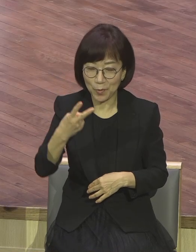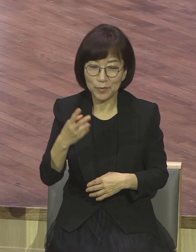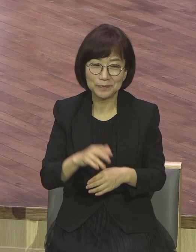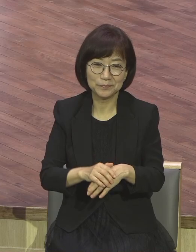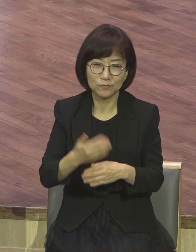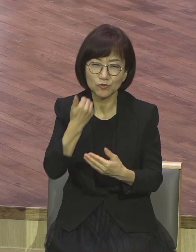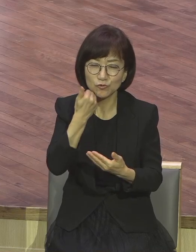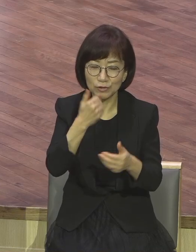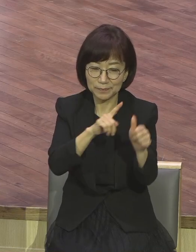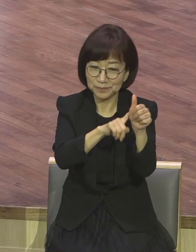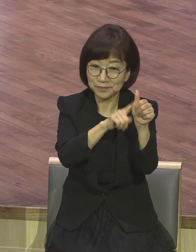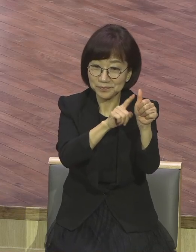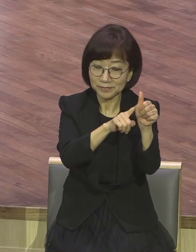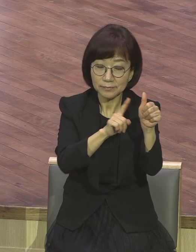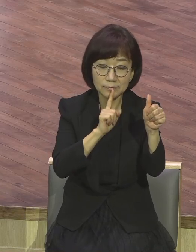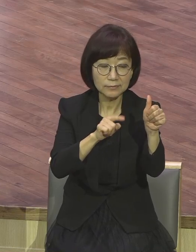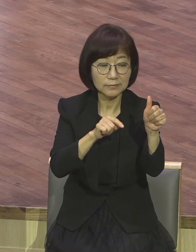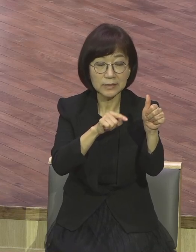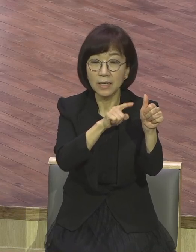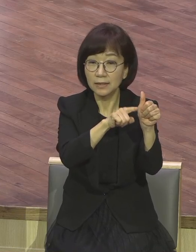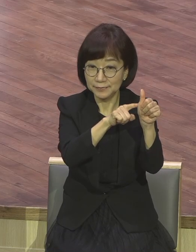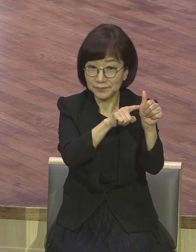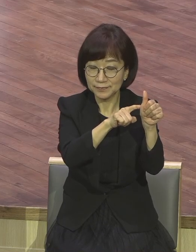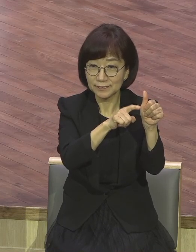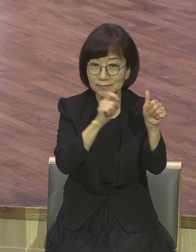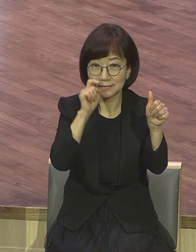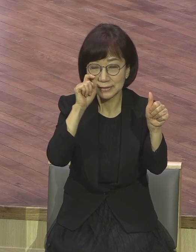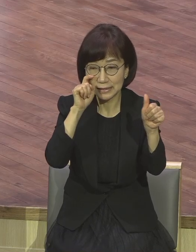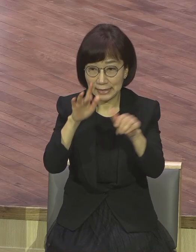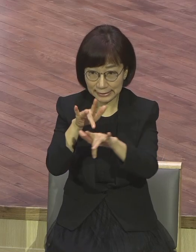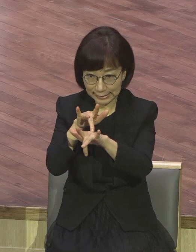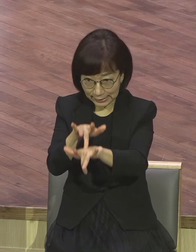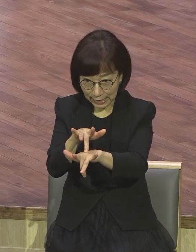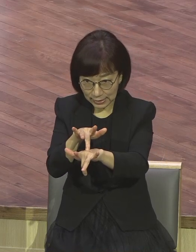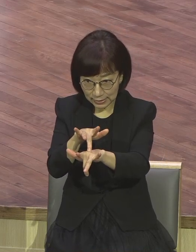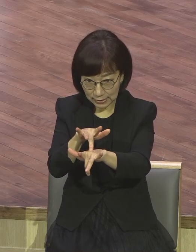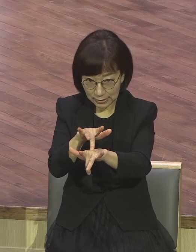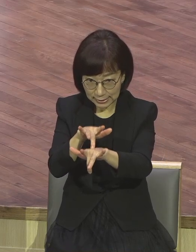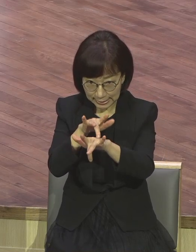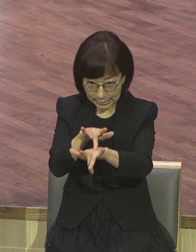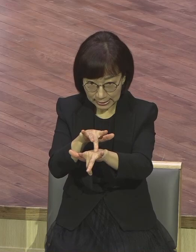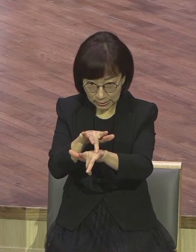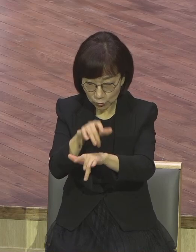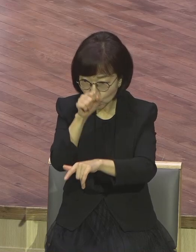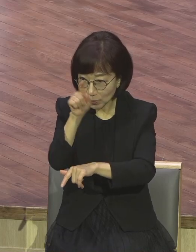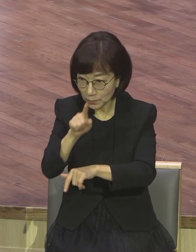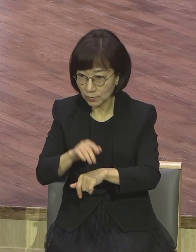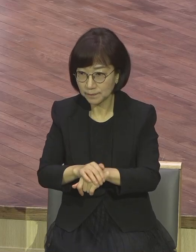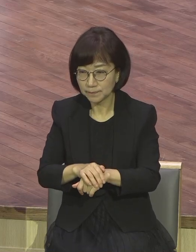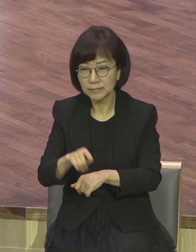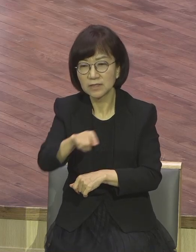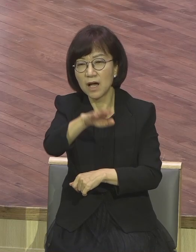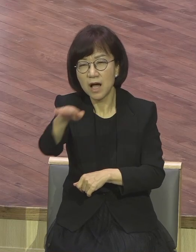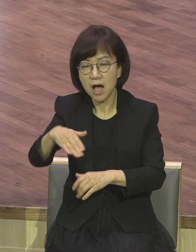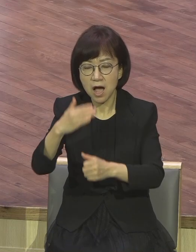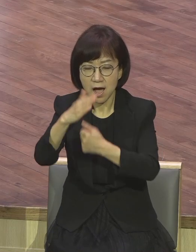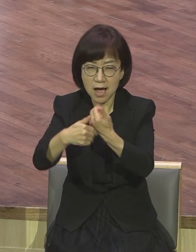우리가 성경 지식을 늘리는 데 급급하여 기도를 껴으려 하도록 유도한다. 그러므로